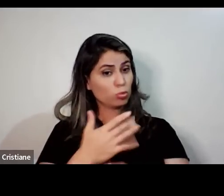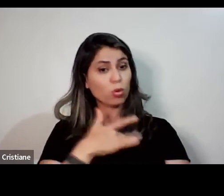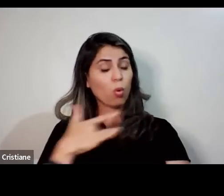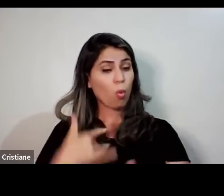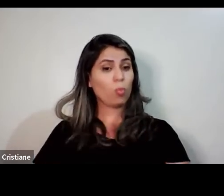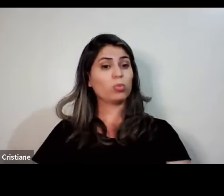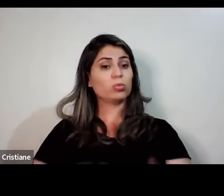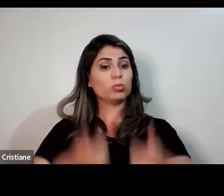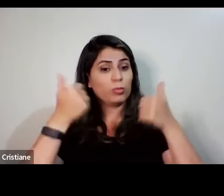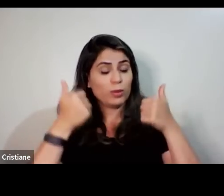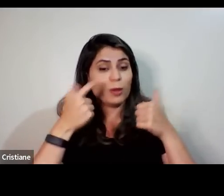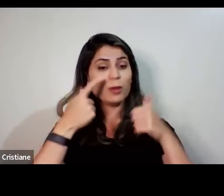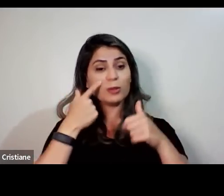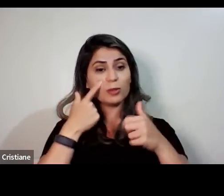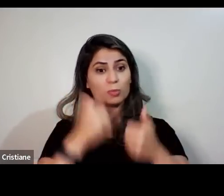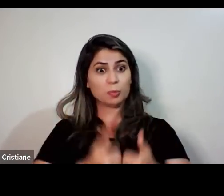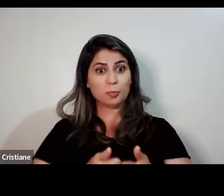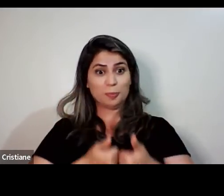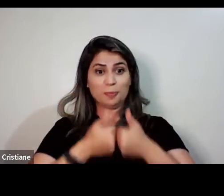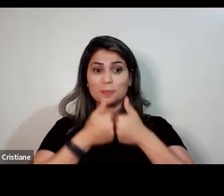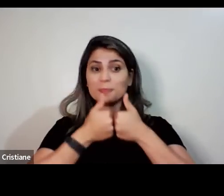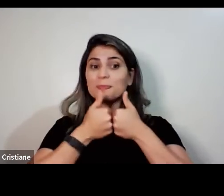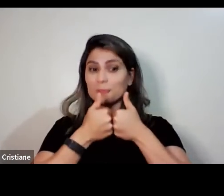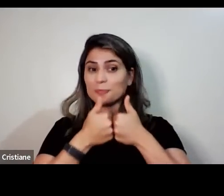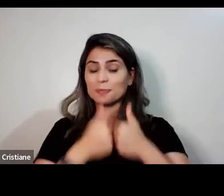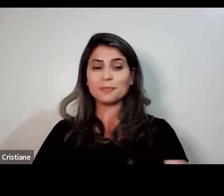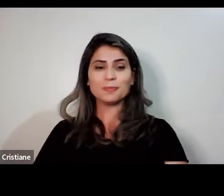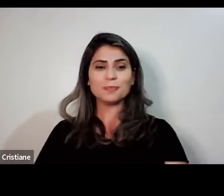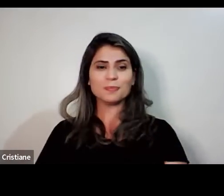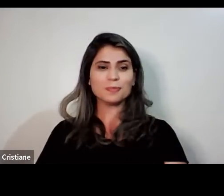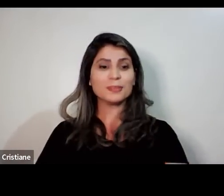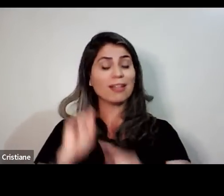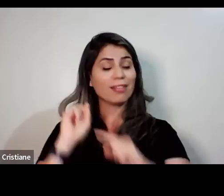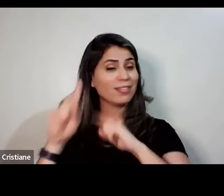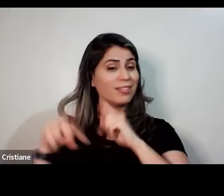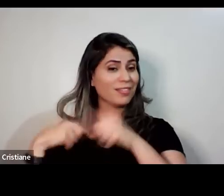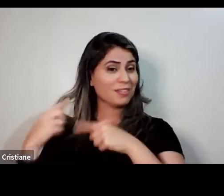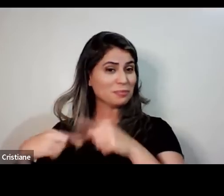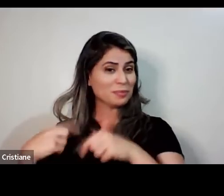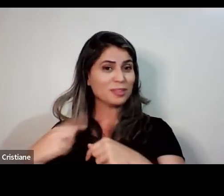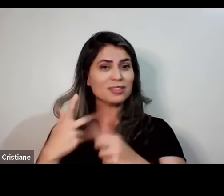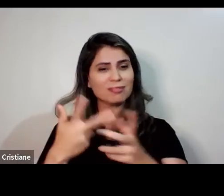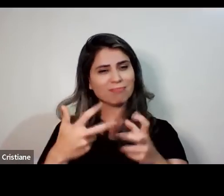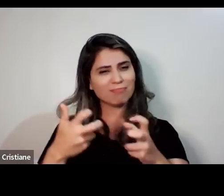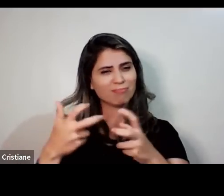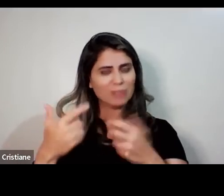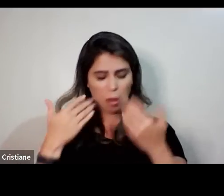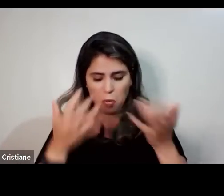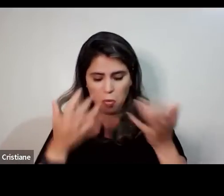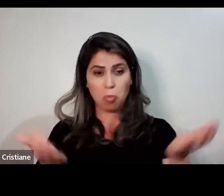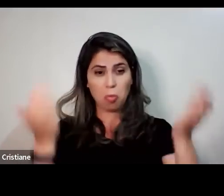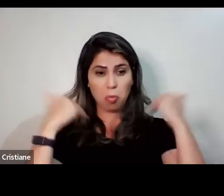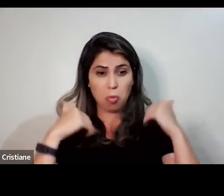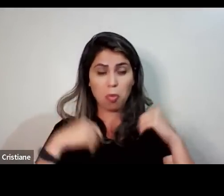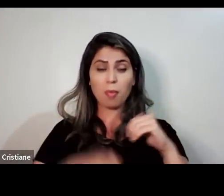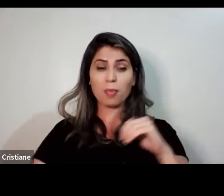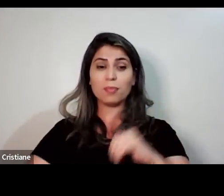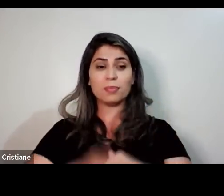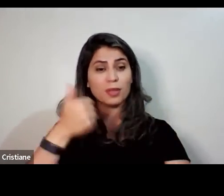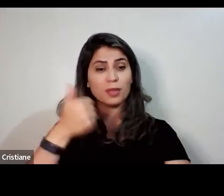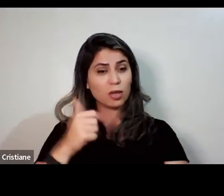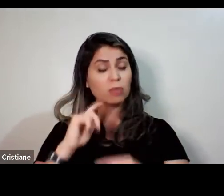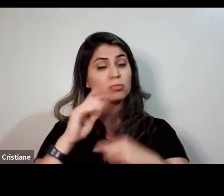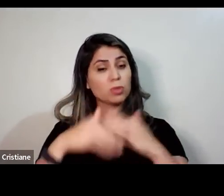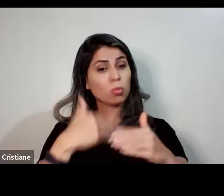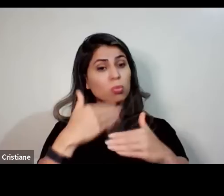que nós comentamos durante a palestra. E depois, vem esses benefícios que nós comentamos, tanto é que, em menos de